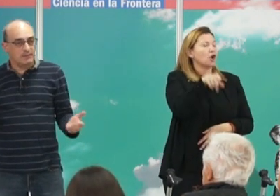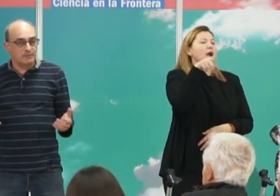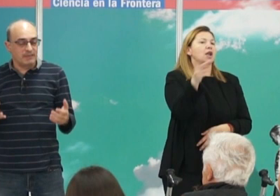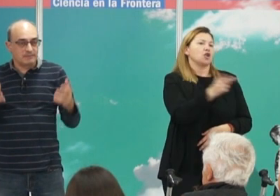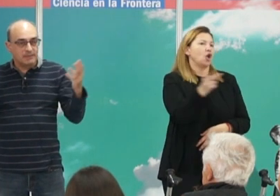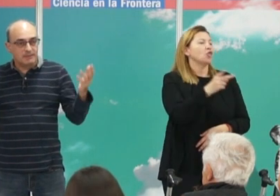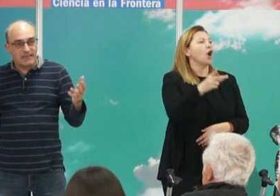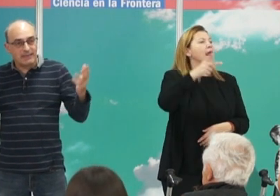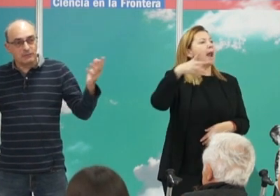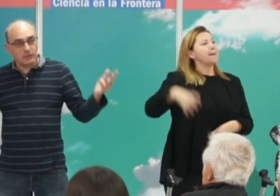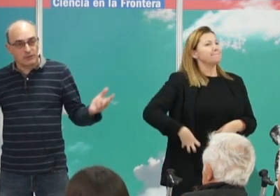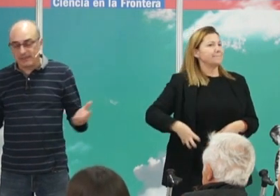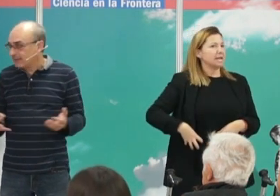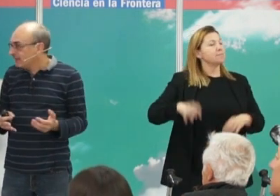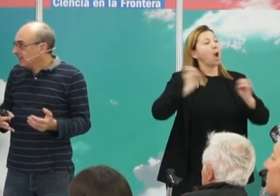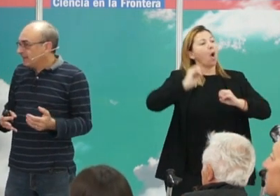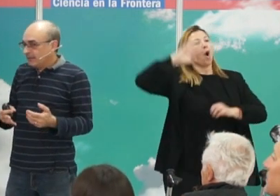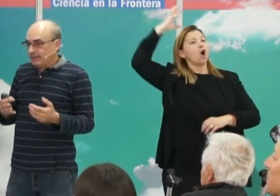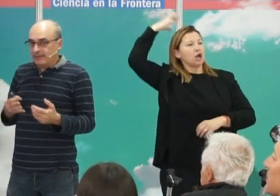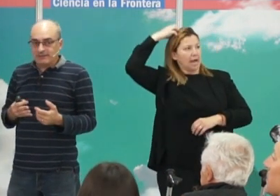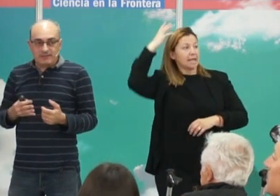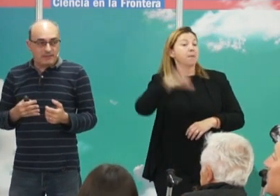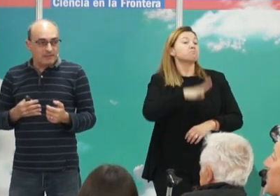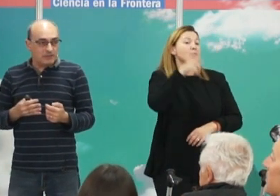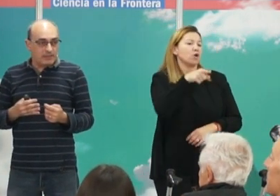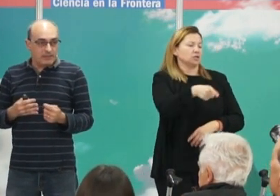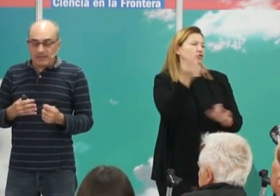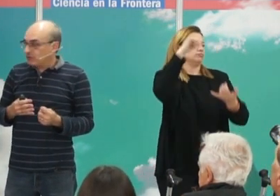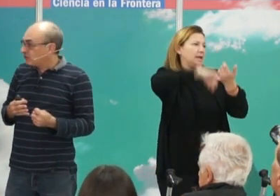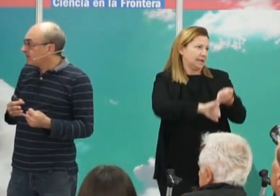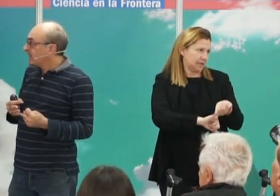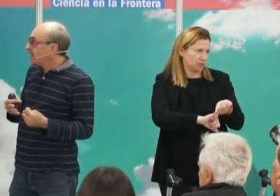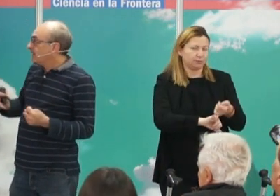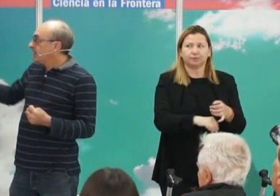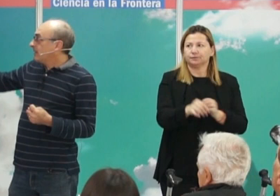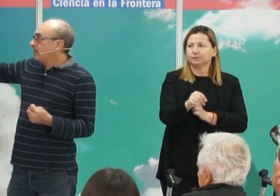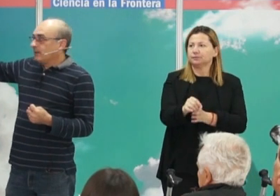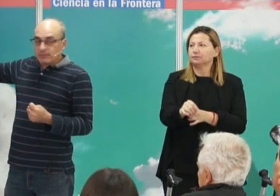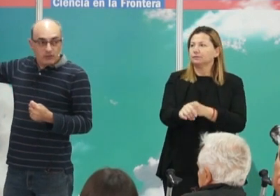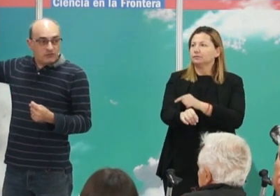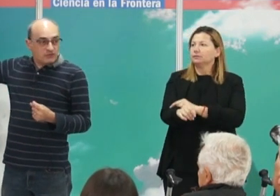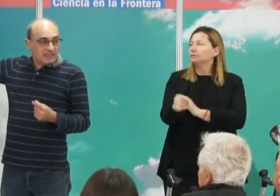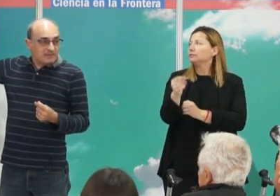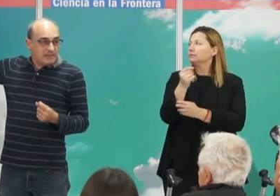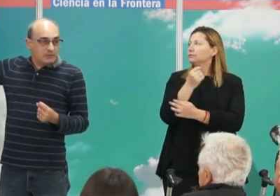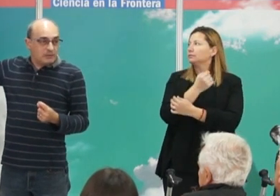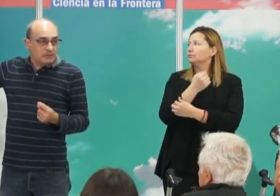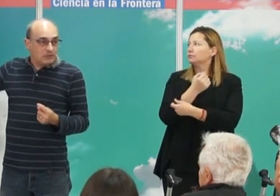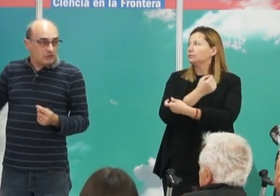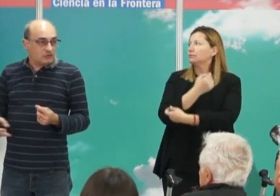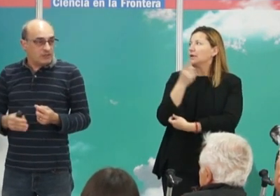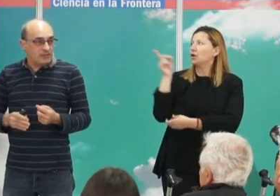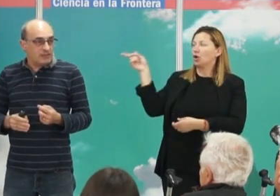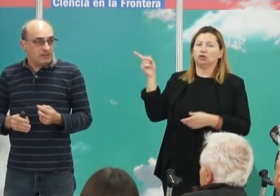megalito enorme y es descendiente de hermanos. Pero esto está descrito